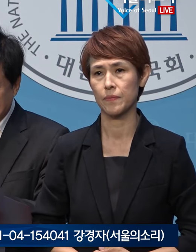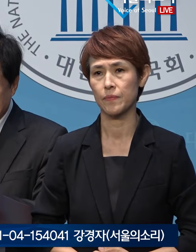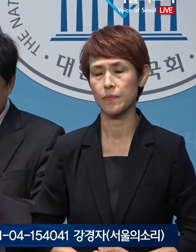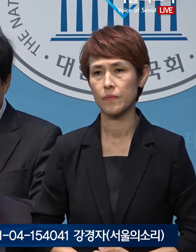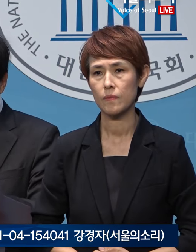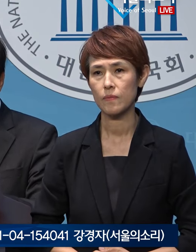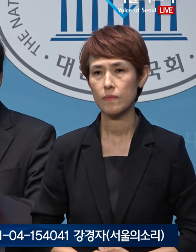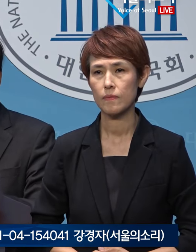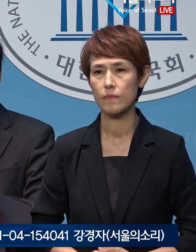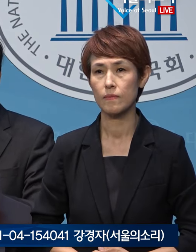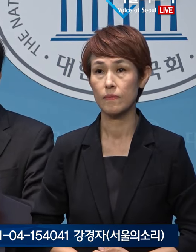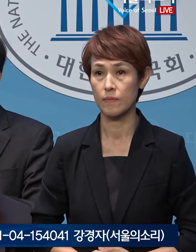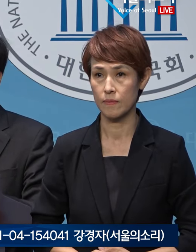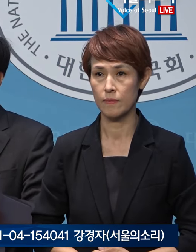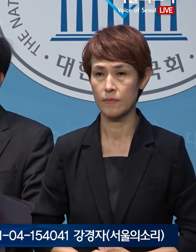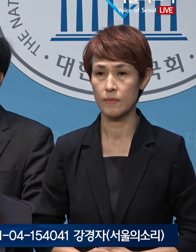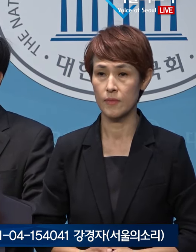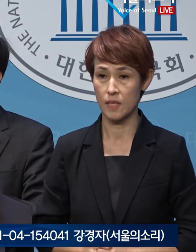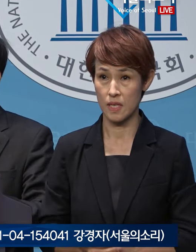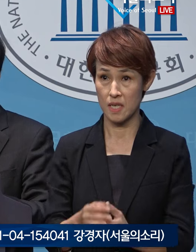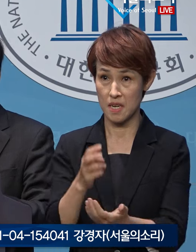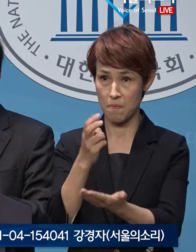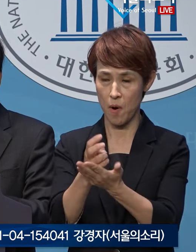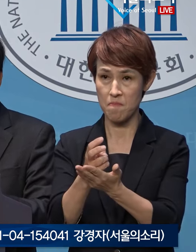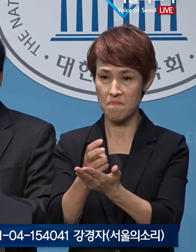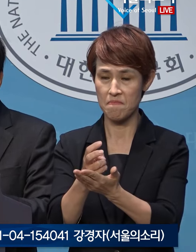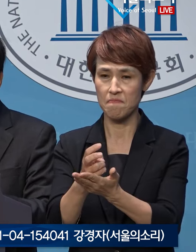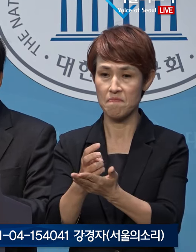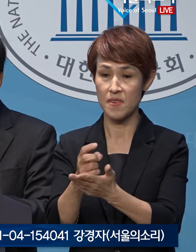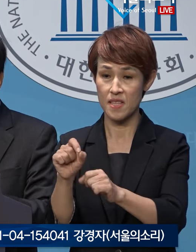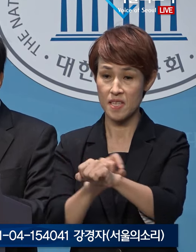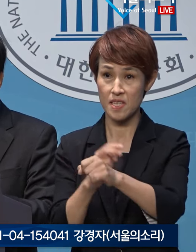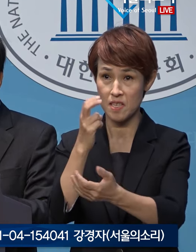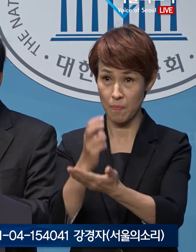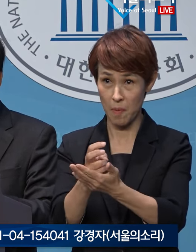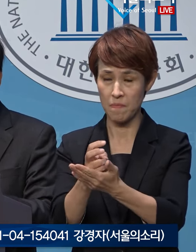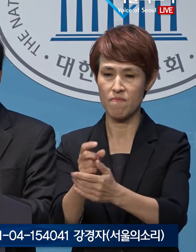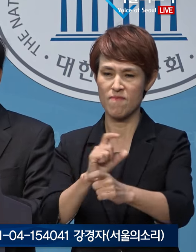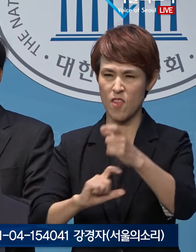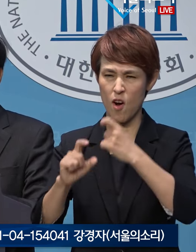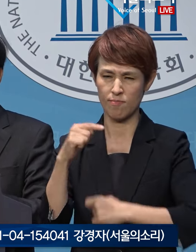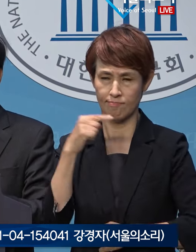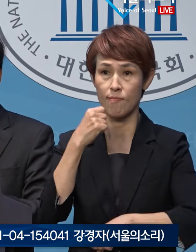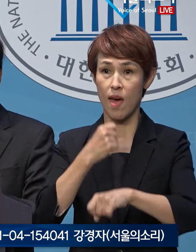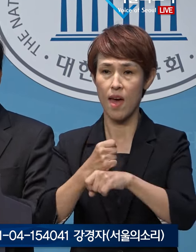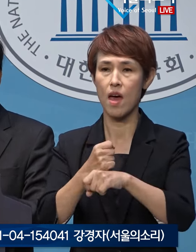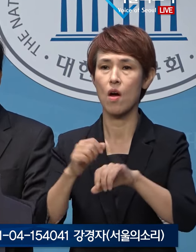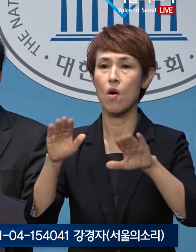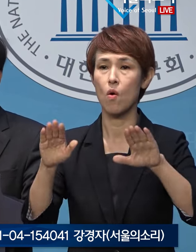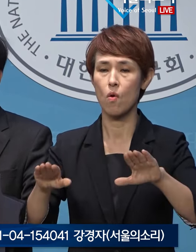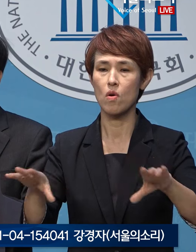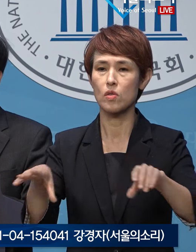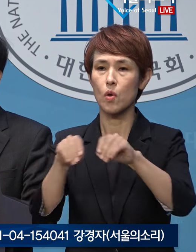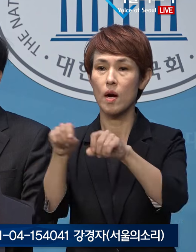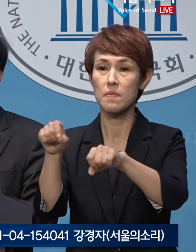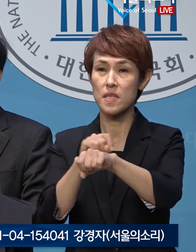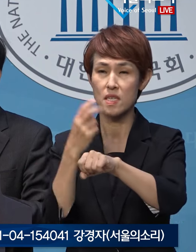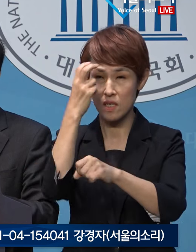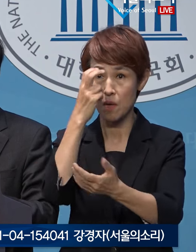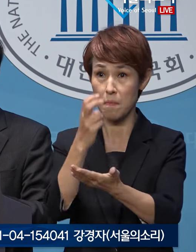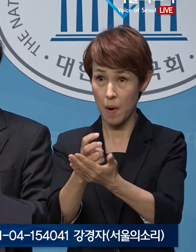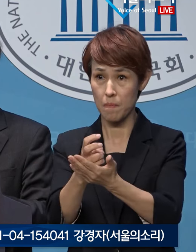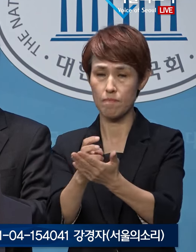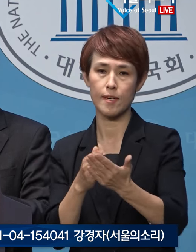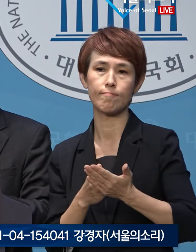이에 따라 기존 법안을 한층 보강한 김건희 종합특검법안을 오늘 아침 국회의원과에